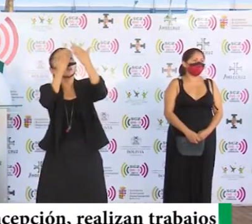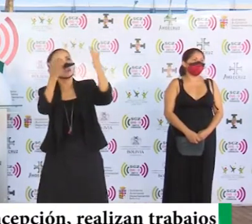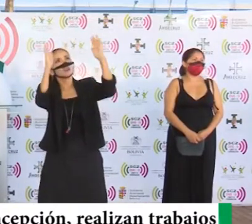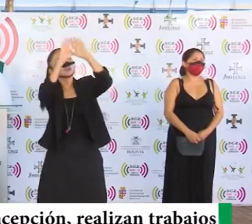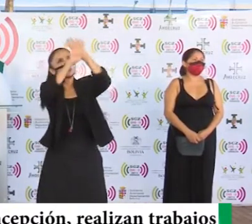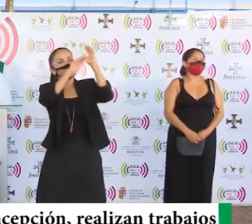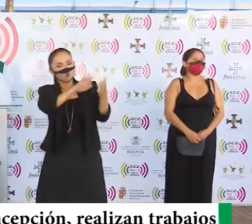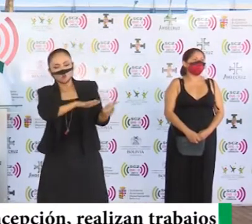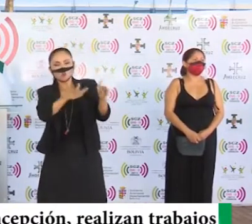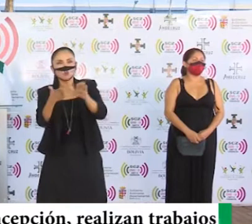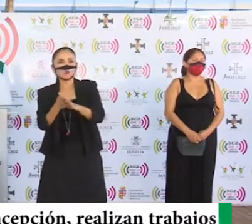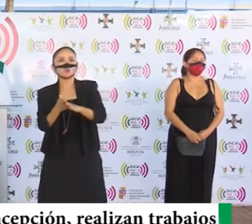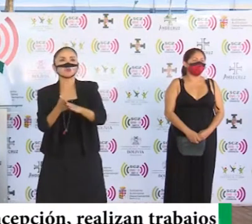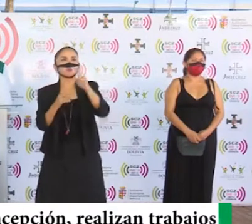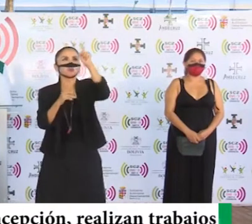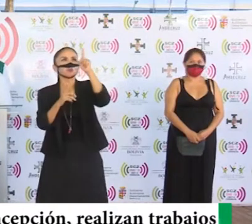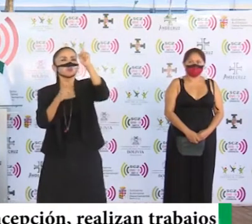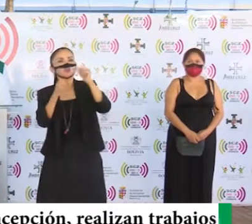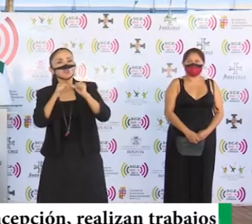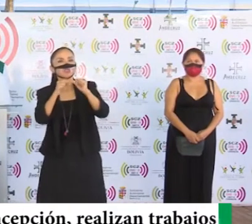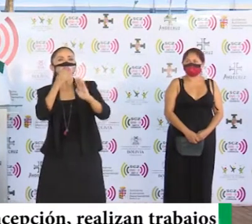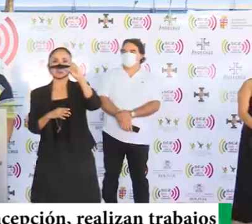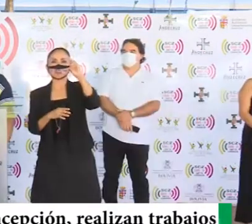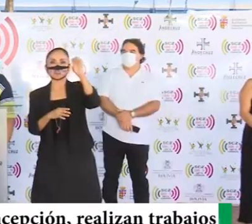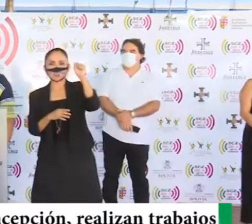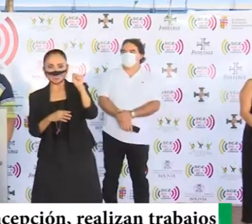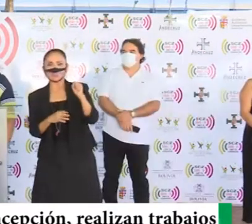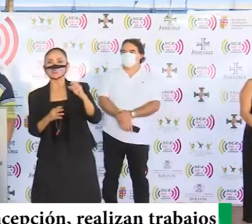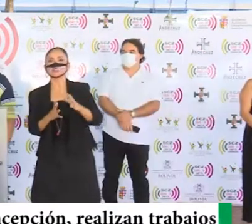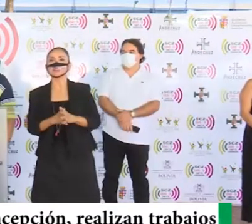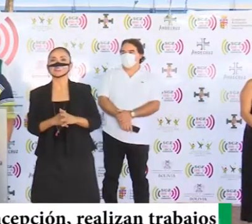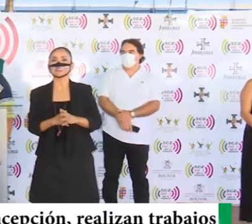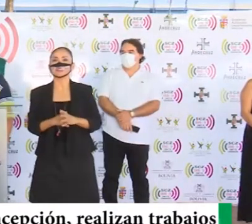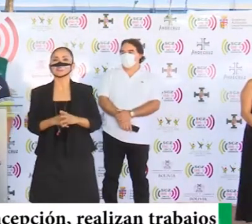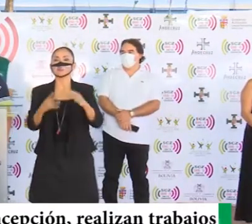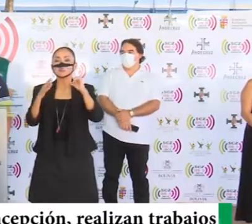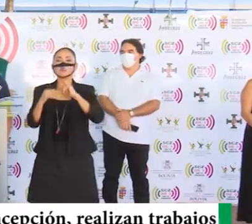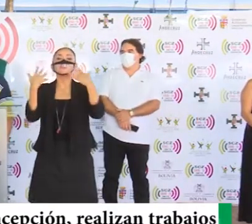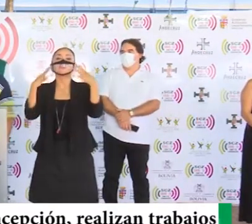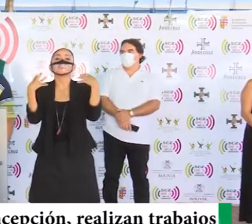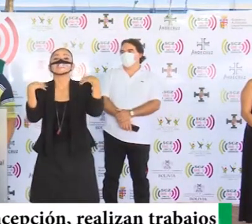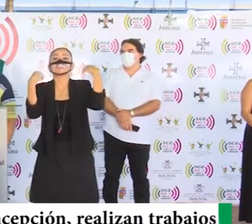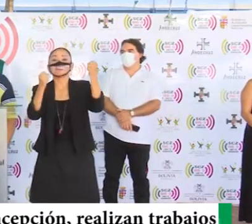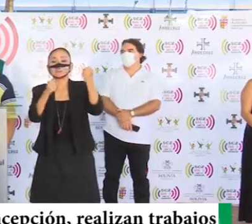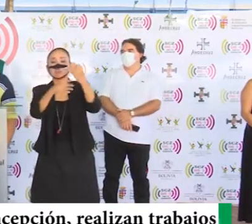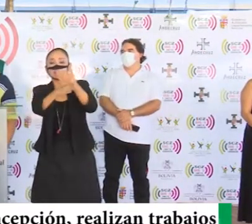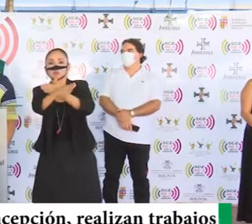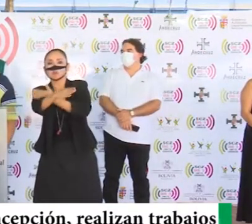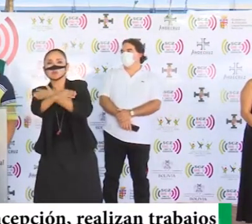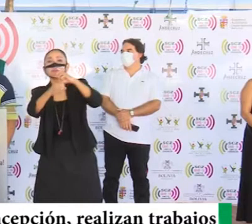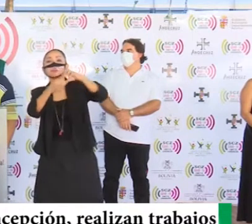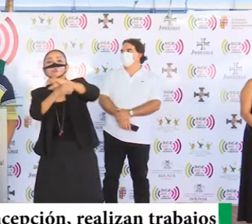protegiendo allá arriba. Muchas gracias. Recuperado ya del COVID totalmente,